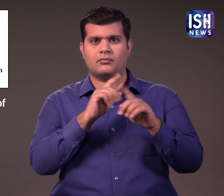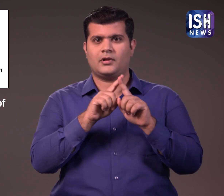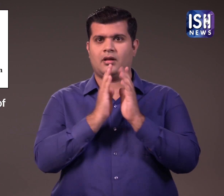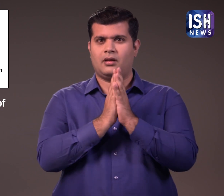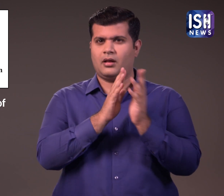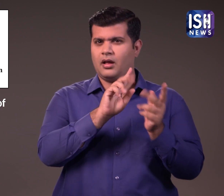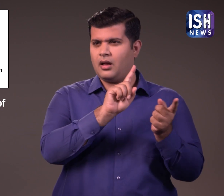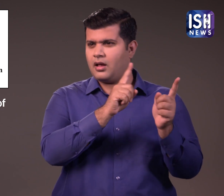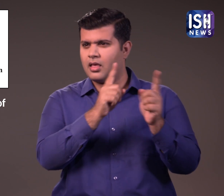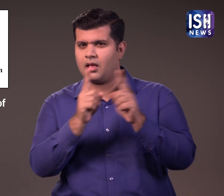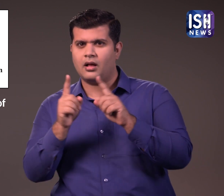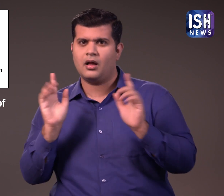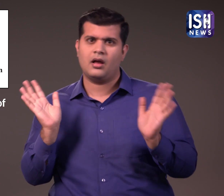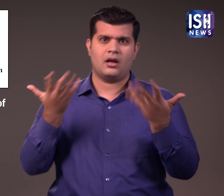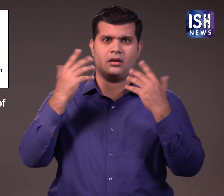आरोप लगाये गए हैं